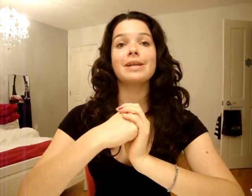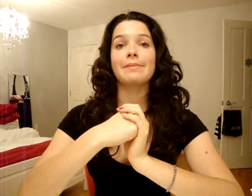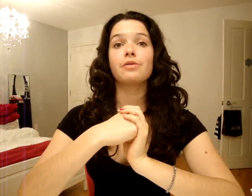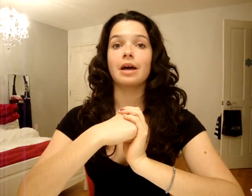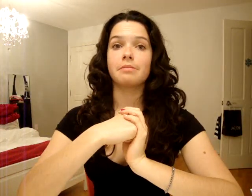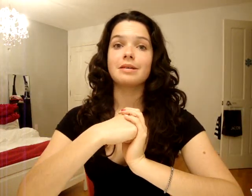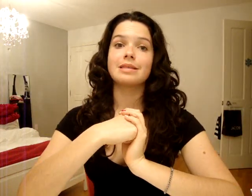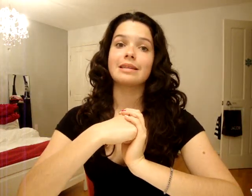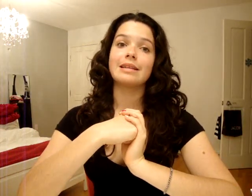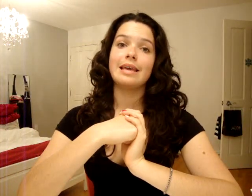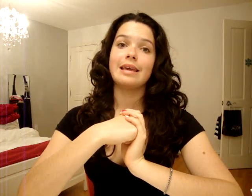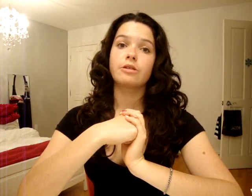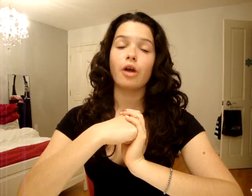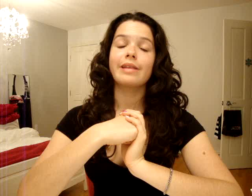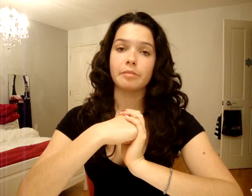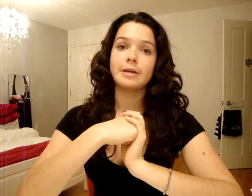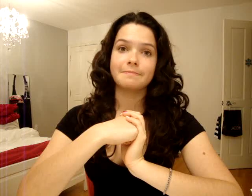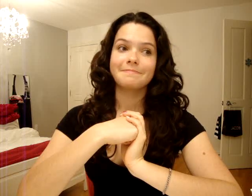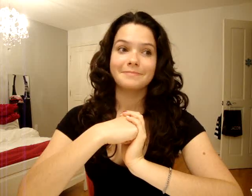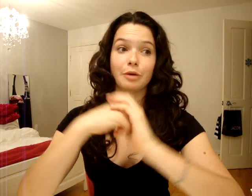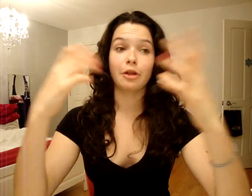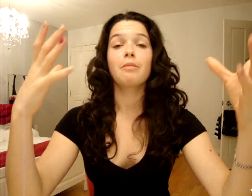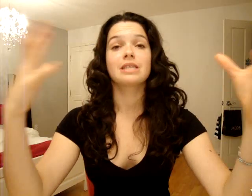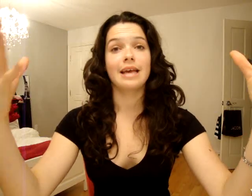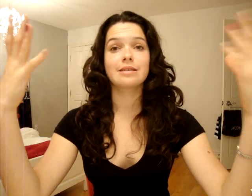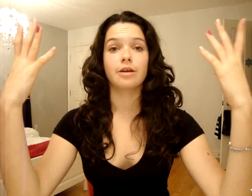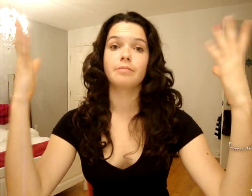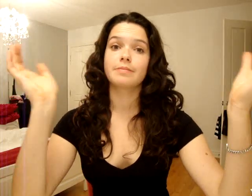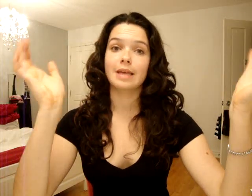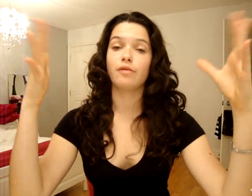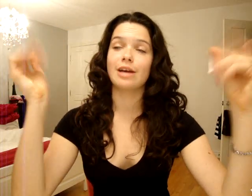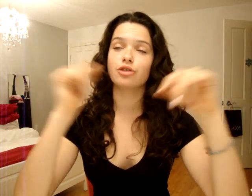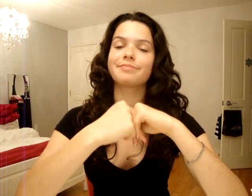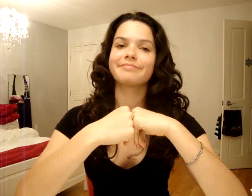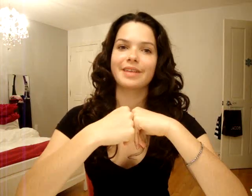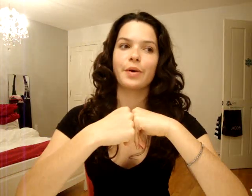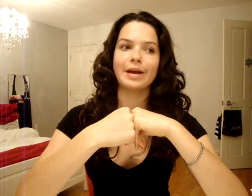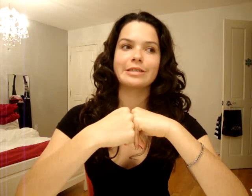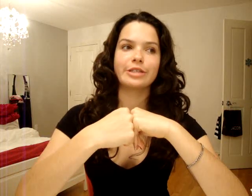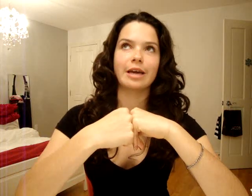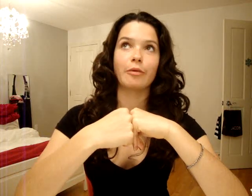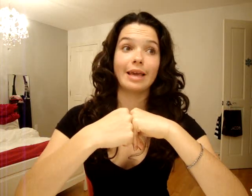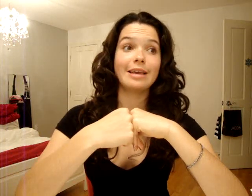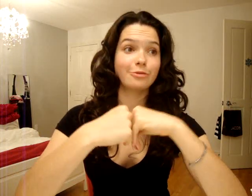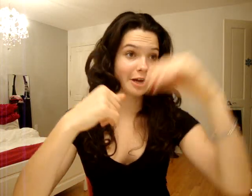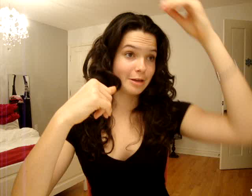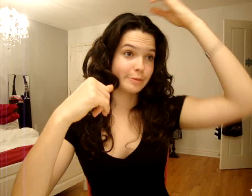là, t'amène au camp de base dans des trocs d'armée. Comme des tranches messablaises camouflage, là. Ouais, ça c'était comme ok. Ça commence bien.